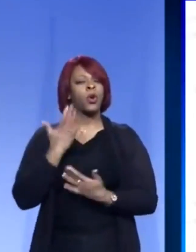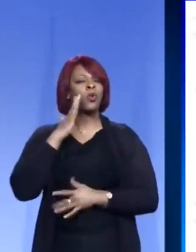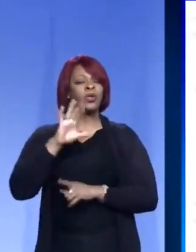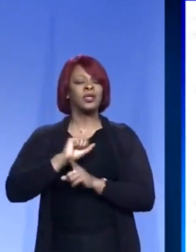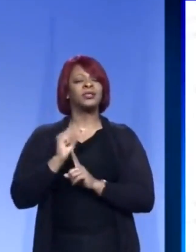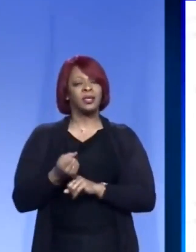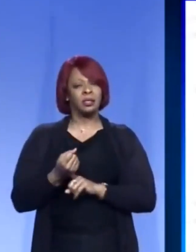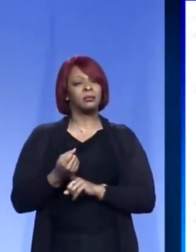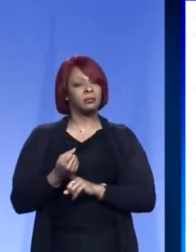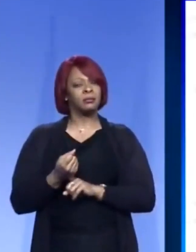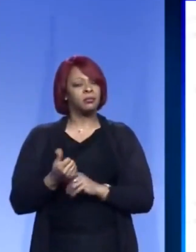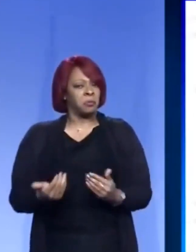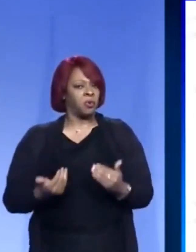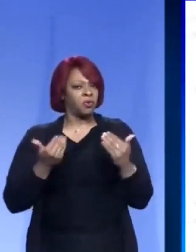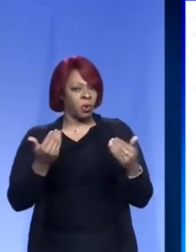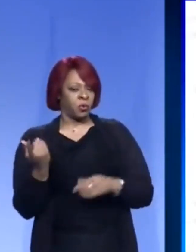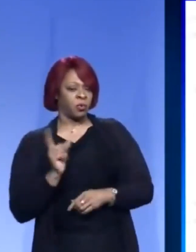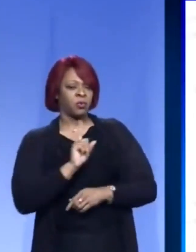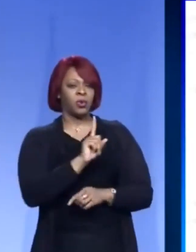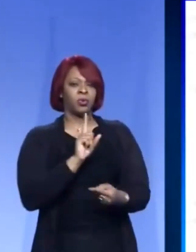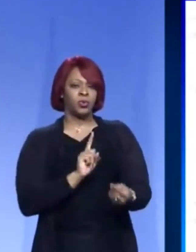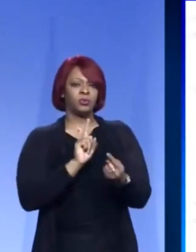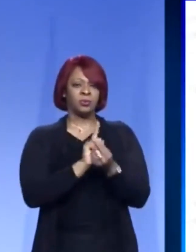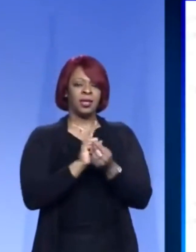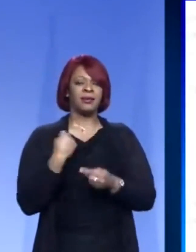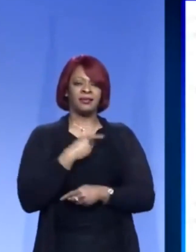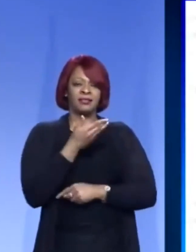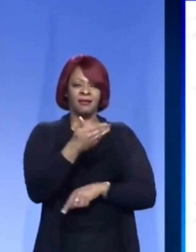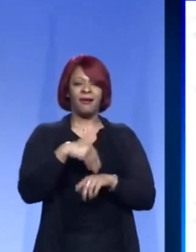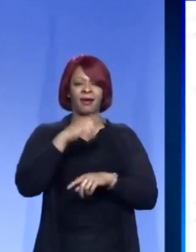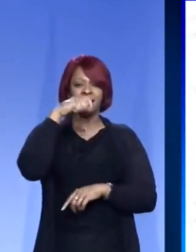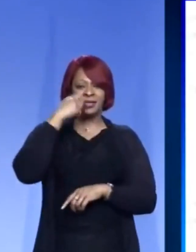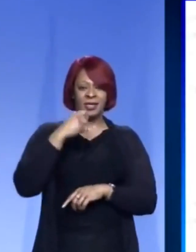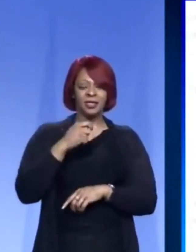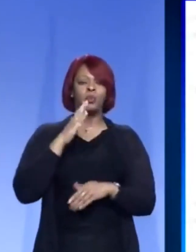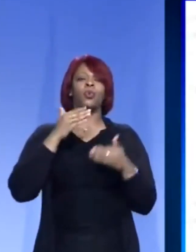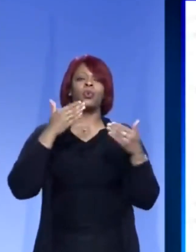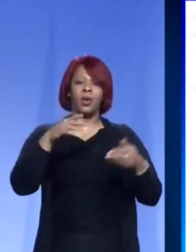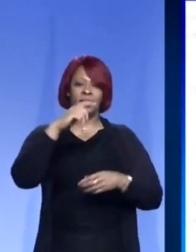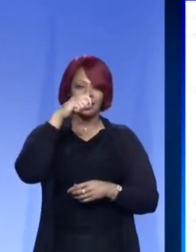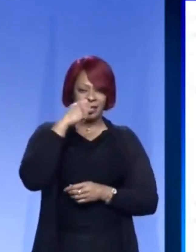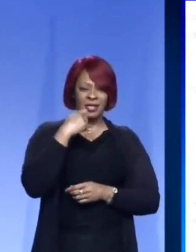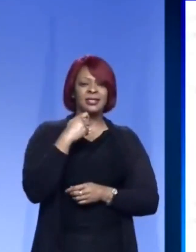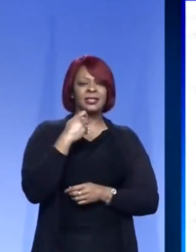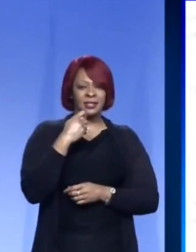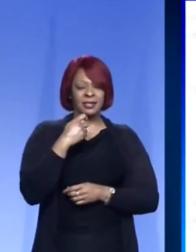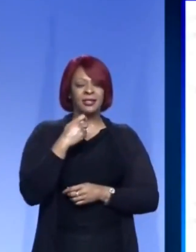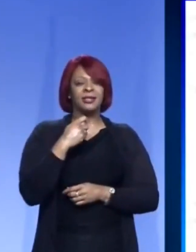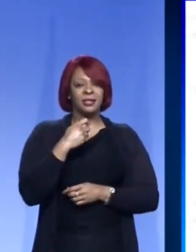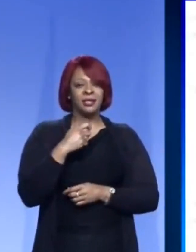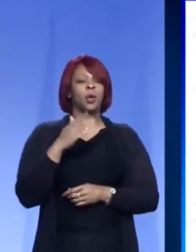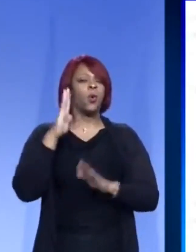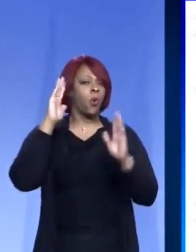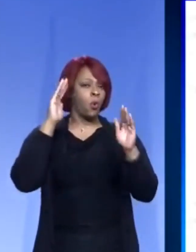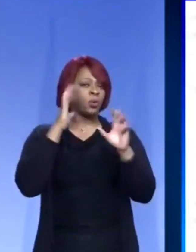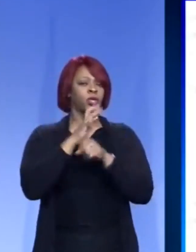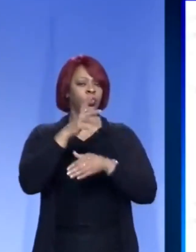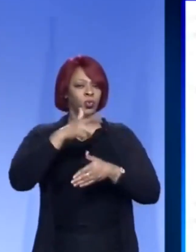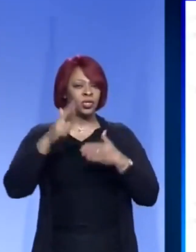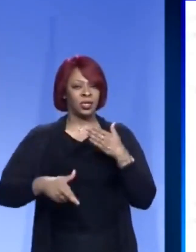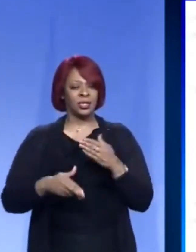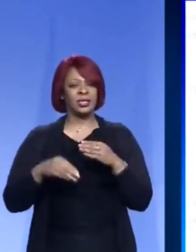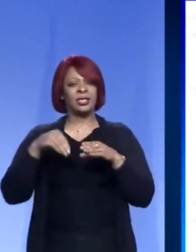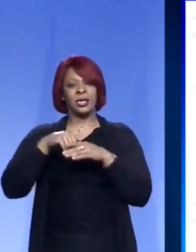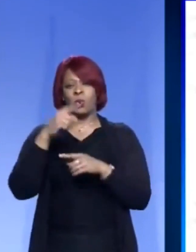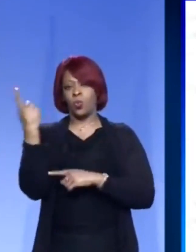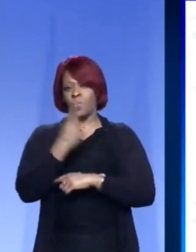prevención. Necesitamos seguir usando la mascarilla cada vez que estemos en público. Debemos lavarnos las manos con frecuencia o usar